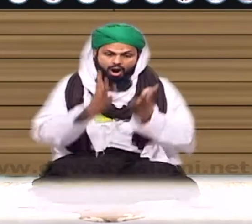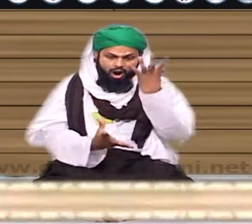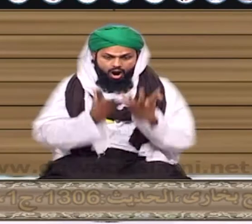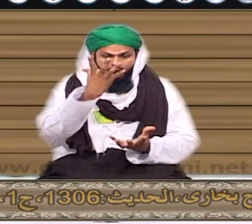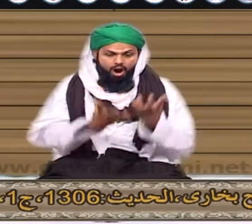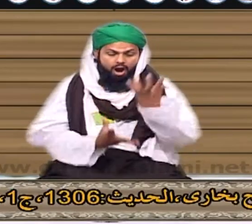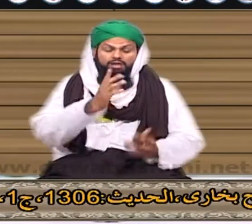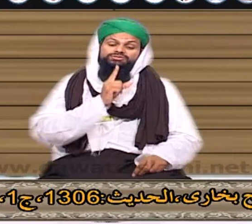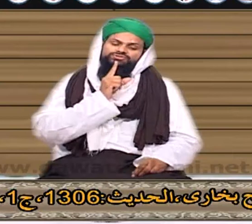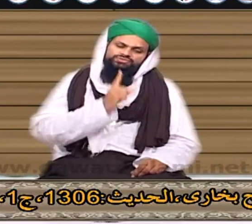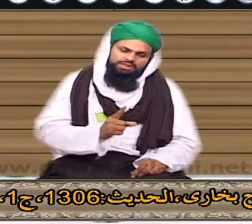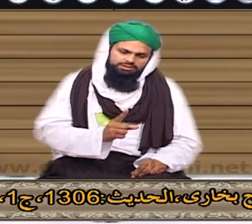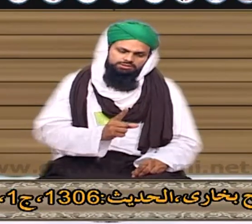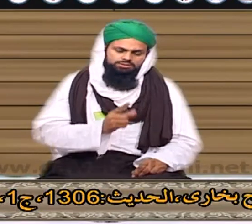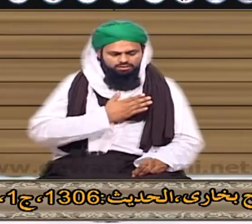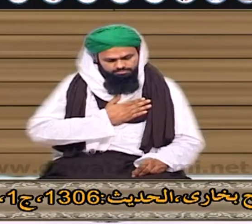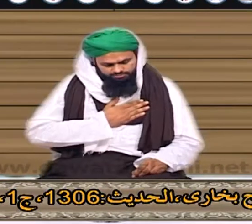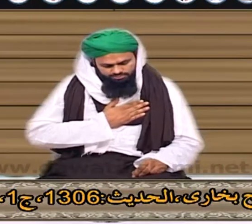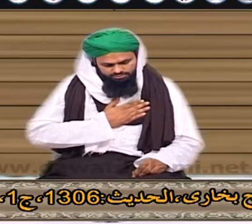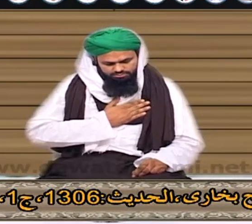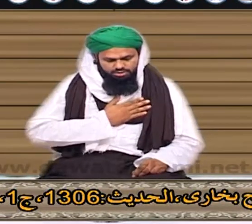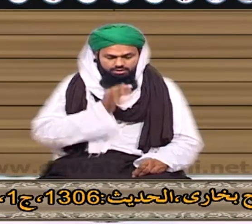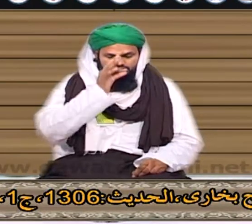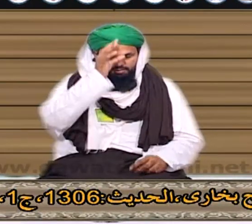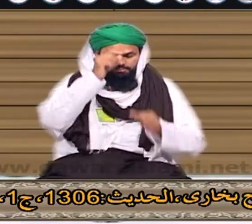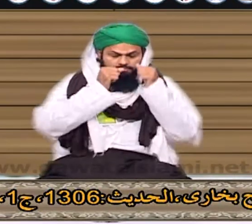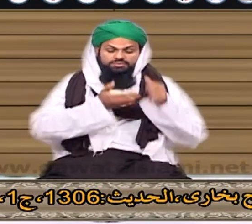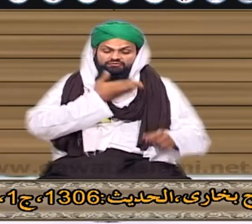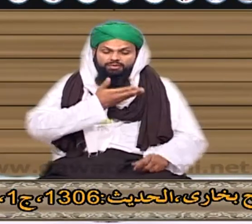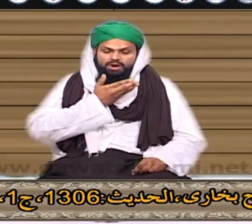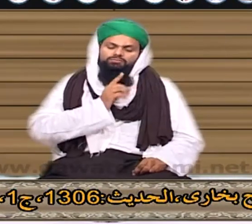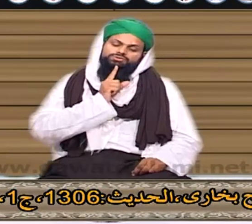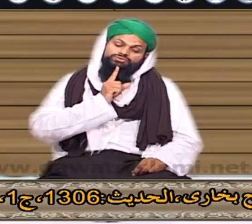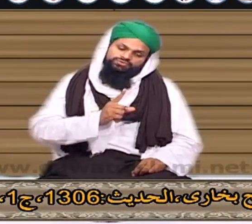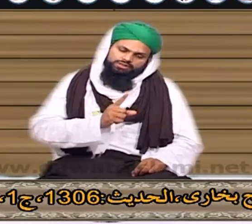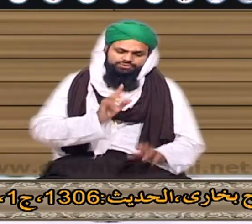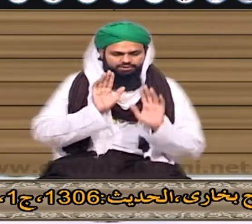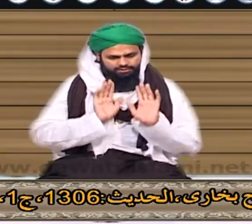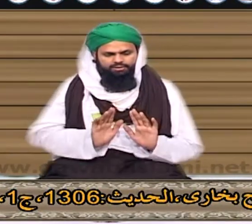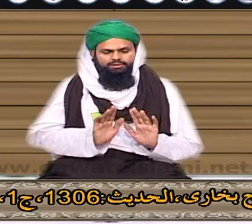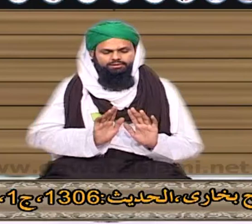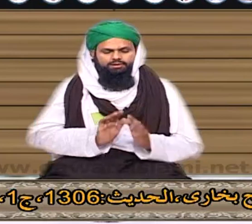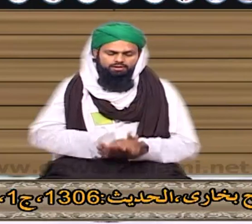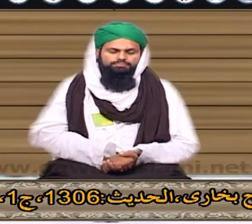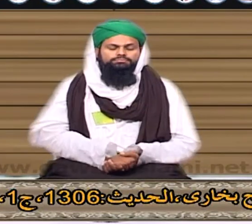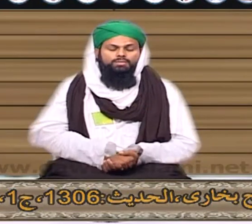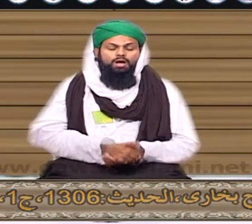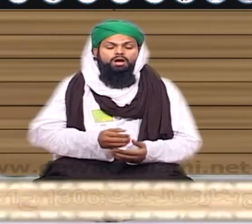حضاب القبر حق آمننا و تدکنا جو سکار نے فرمایا وہ حق ہے صلی اللہ علیہ